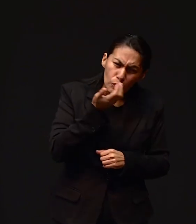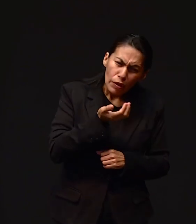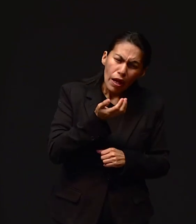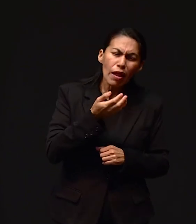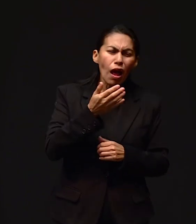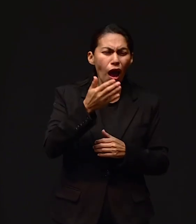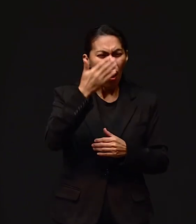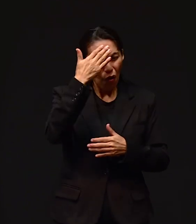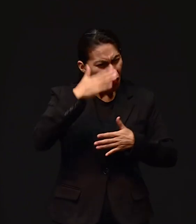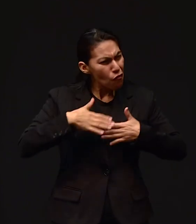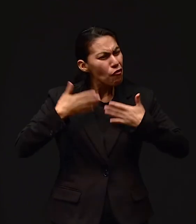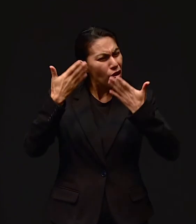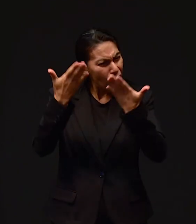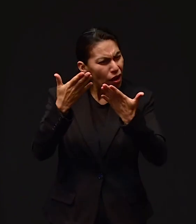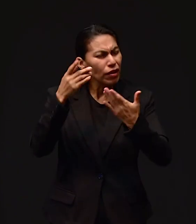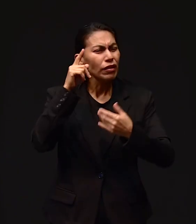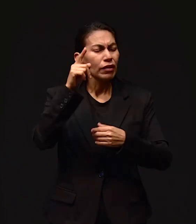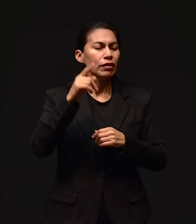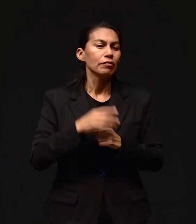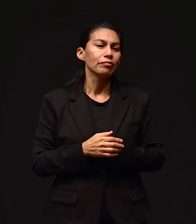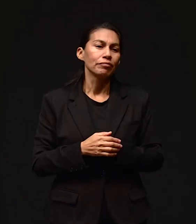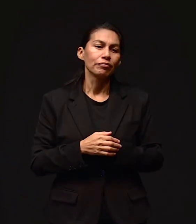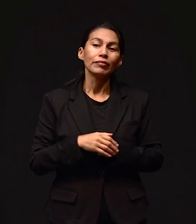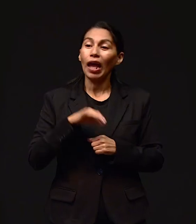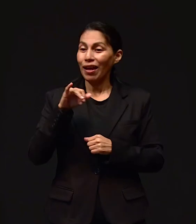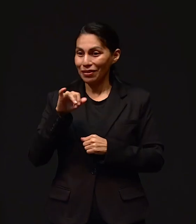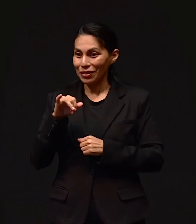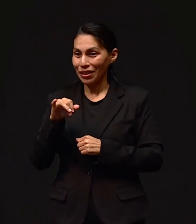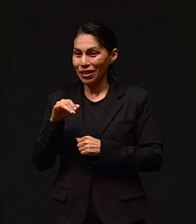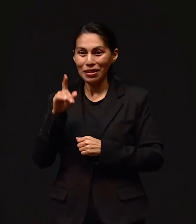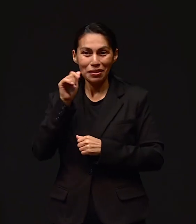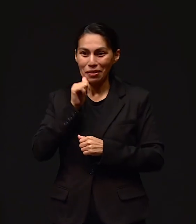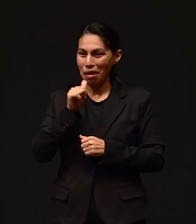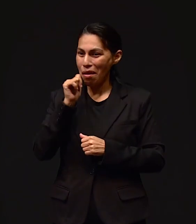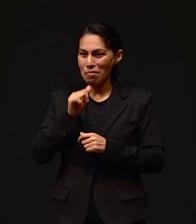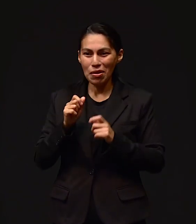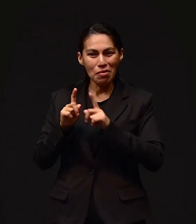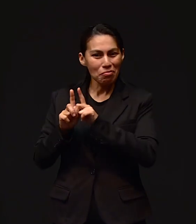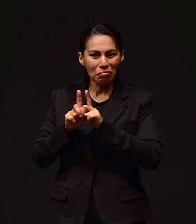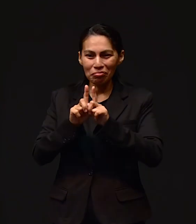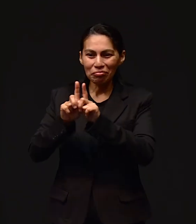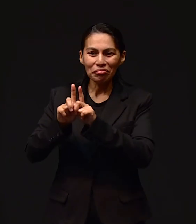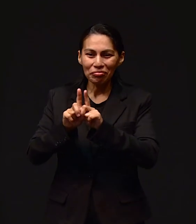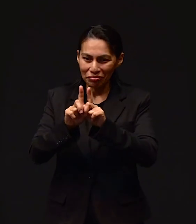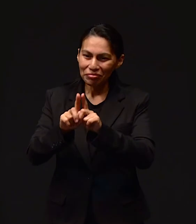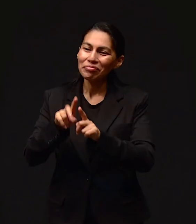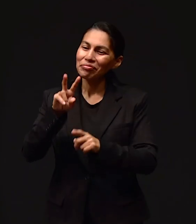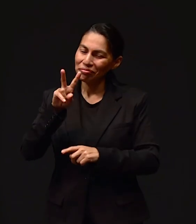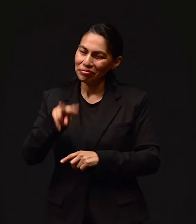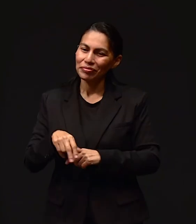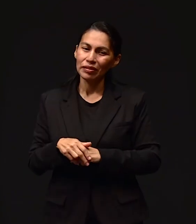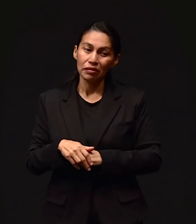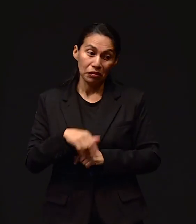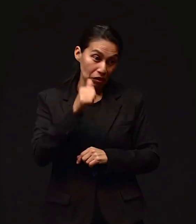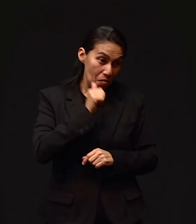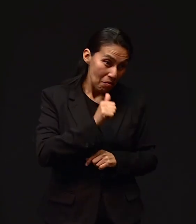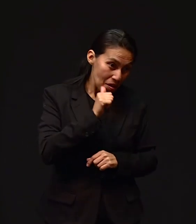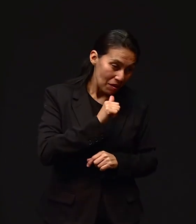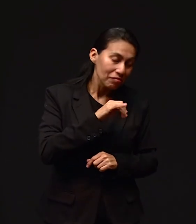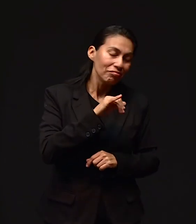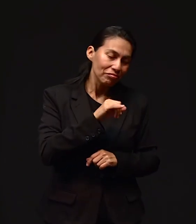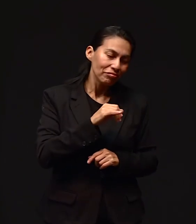a confiar en Él. Y llevarlo siempre conmigo donde quiera que voy. Siempre. Sí.